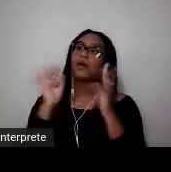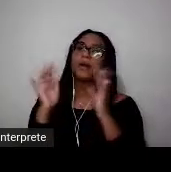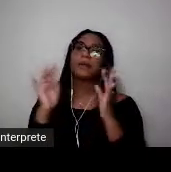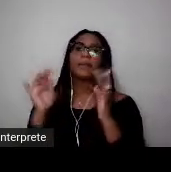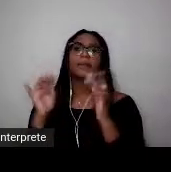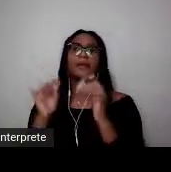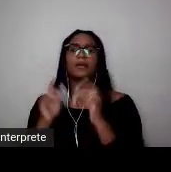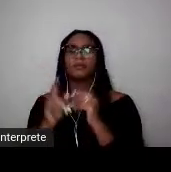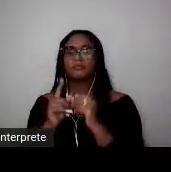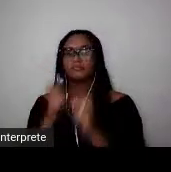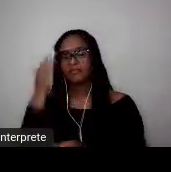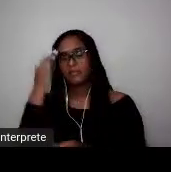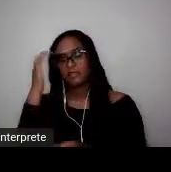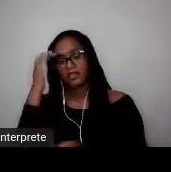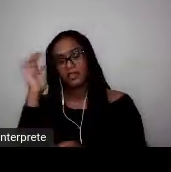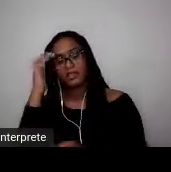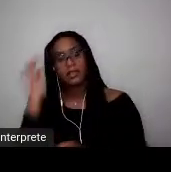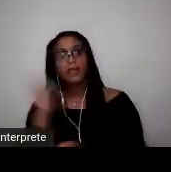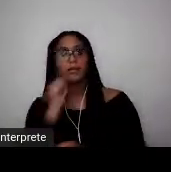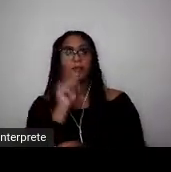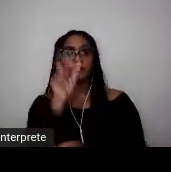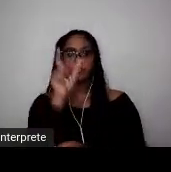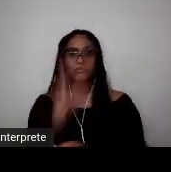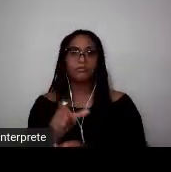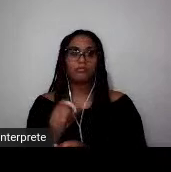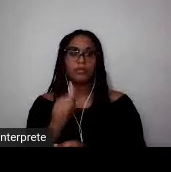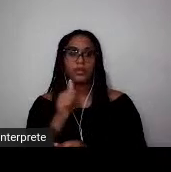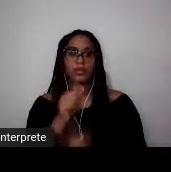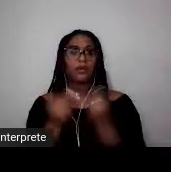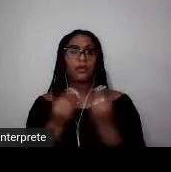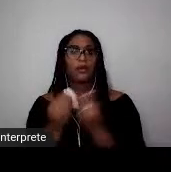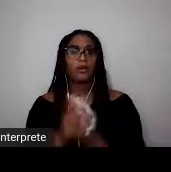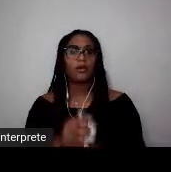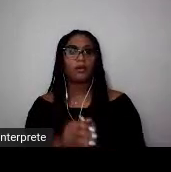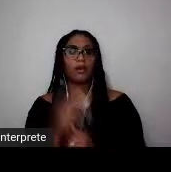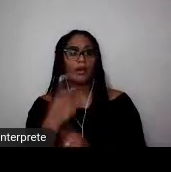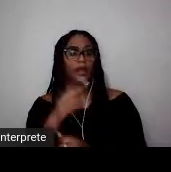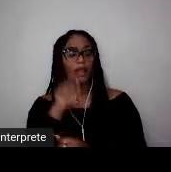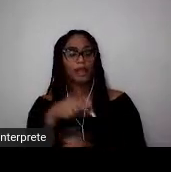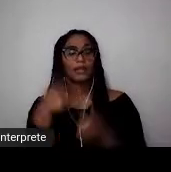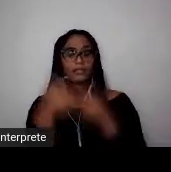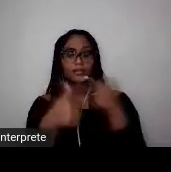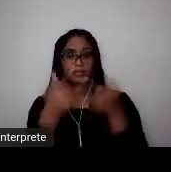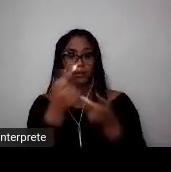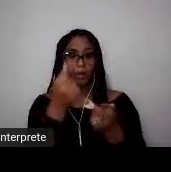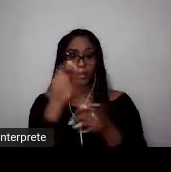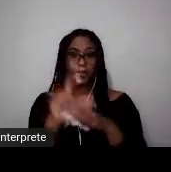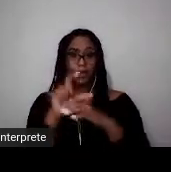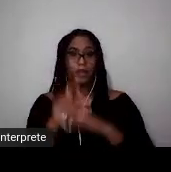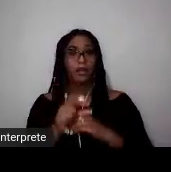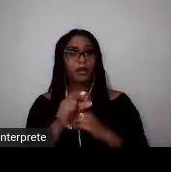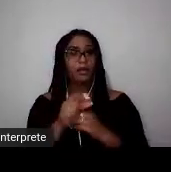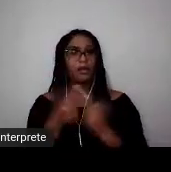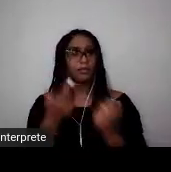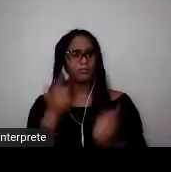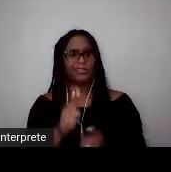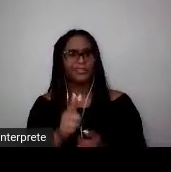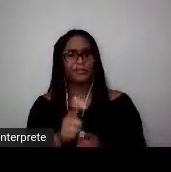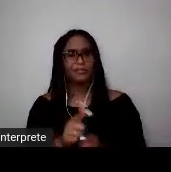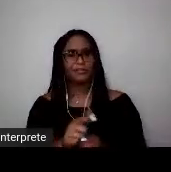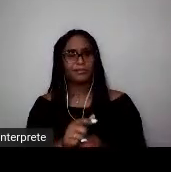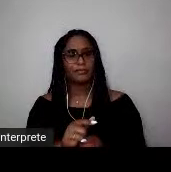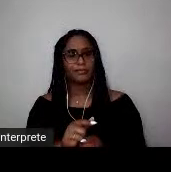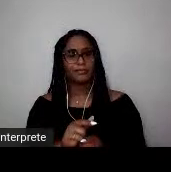entender o futebol de mulheres? Ele já é profissional? E se sim, quais características e especificidades lhe conferem essa nomenclatura?